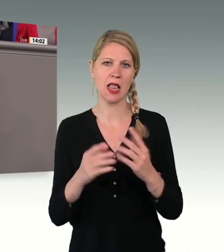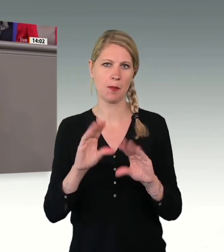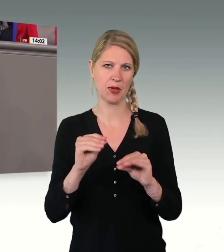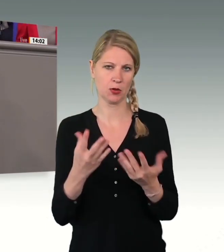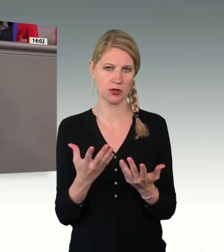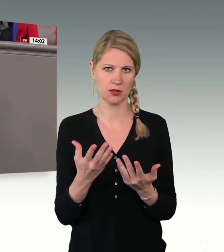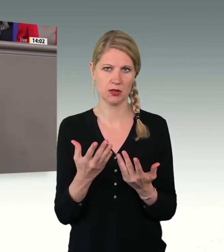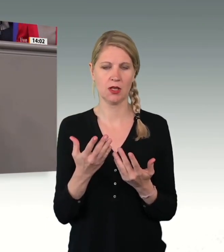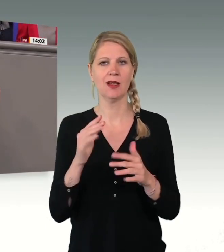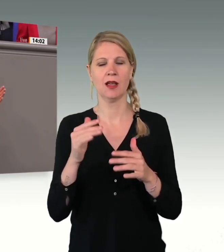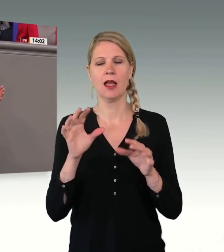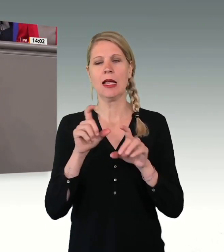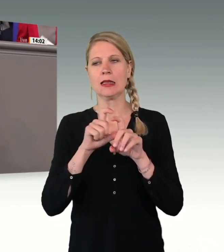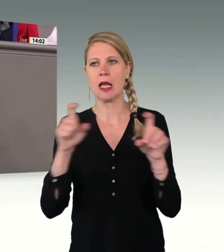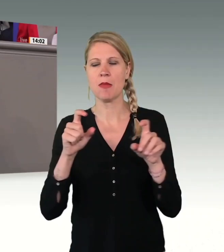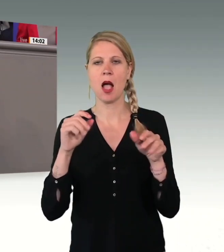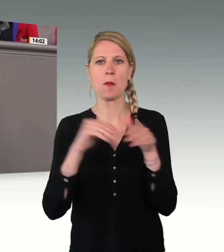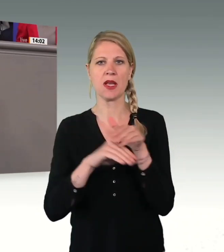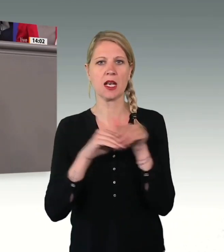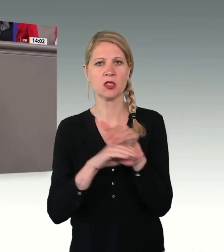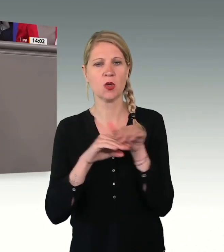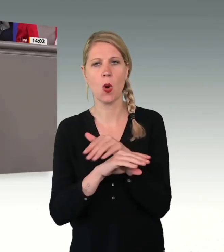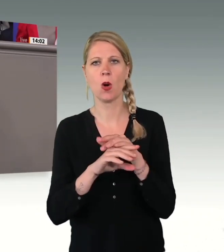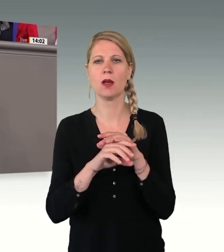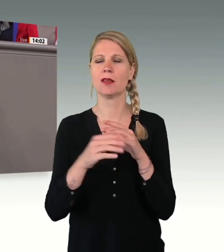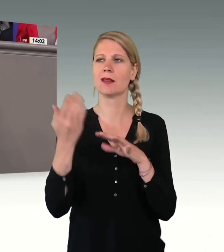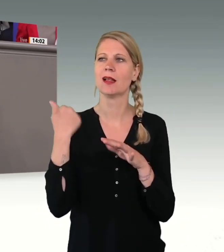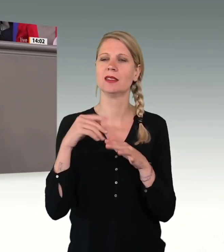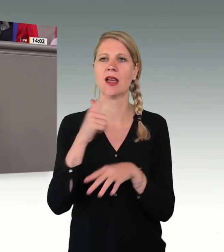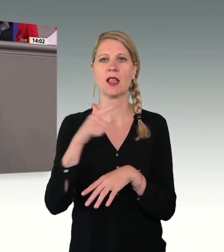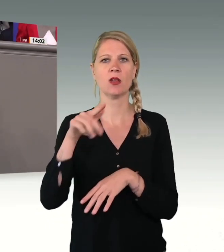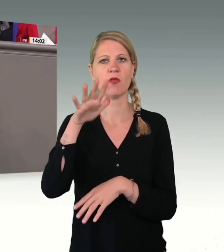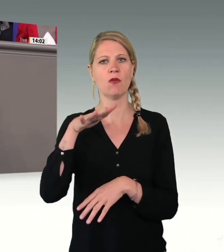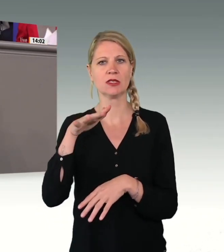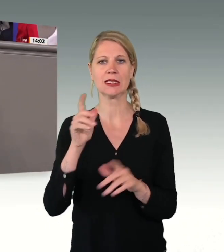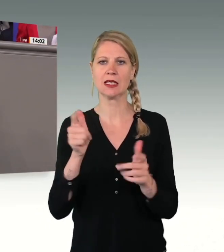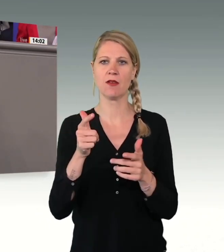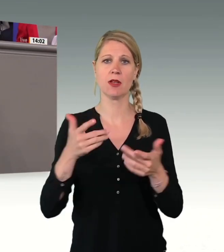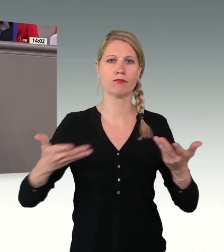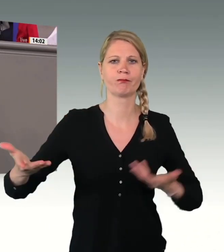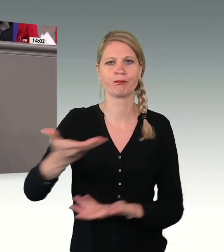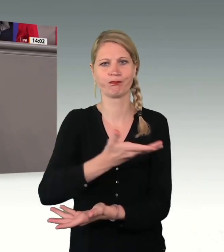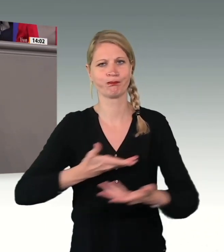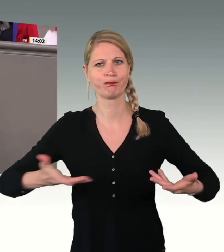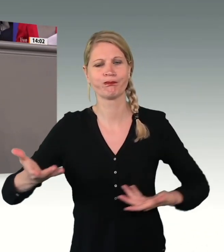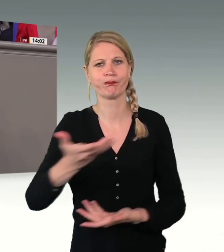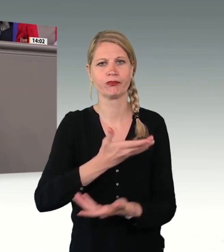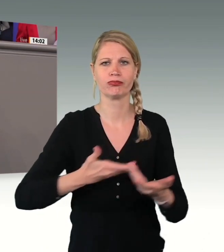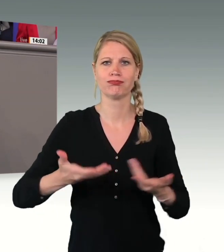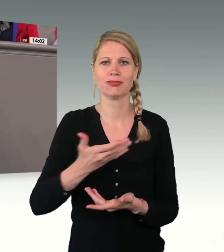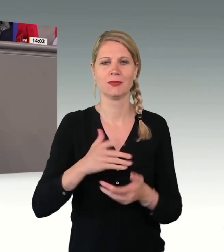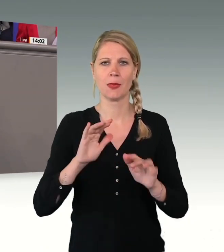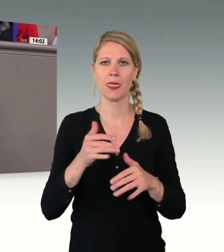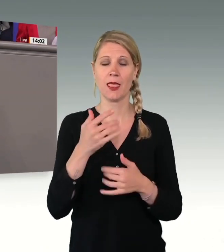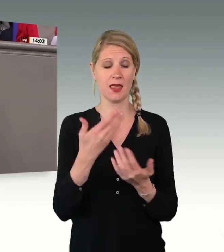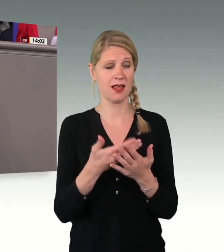2015 wirklich gesellschaftspolitisch breit diskutiert wird. Deswegen ist es ein fataler, ich möchte fast sagen, ein